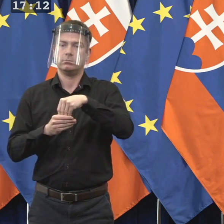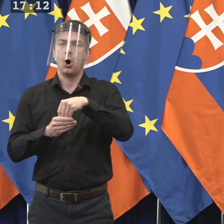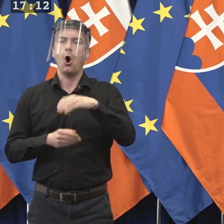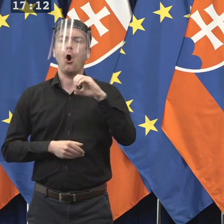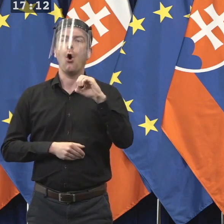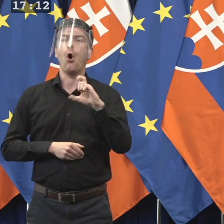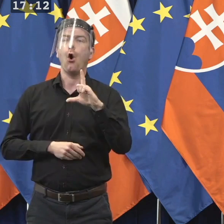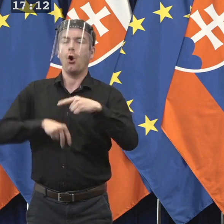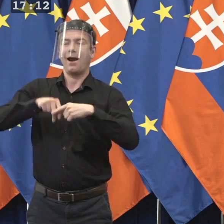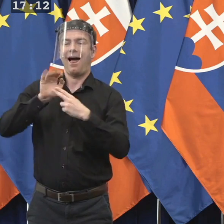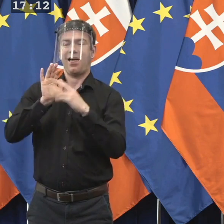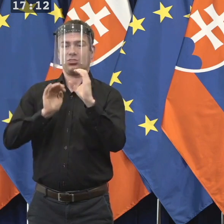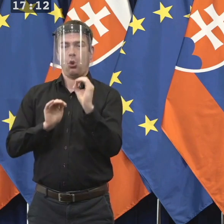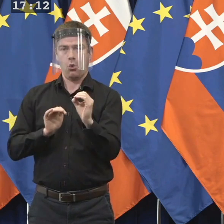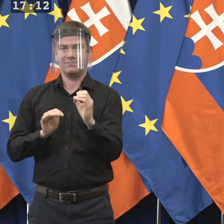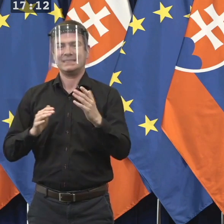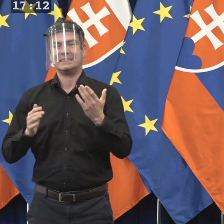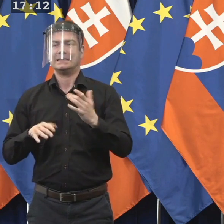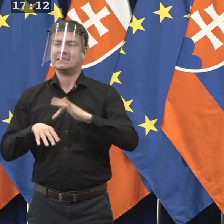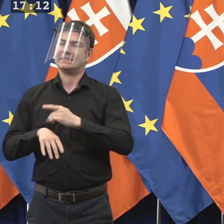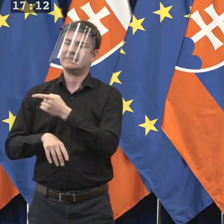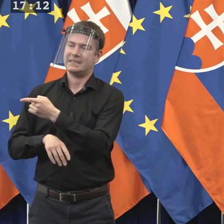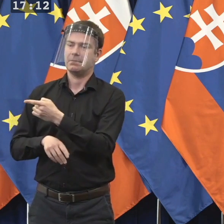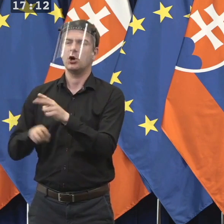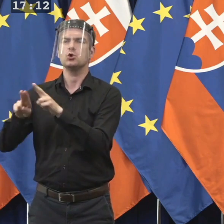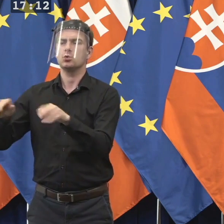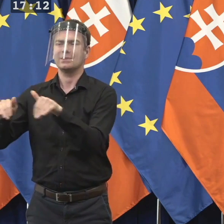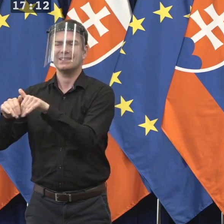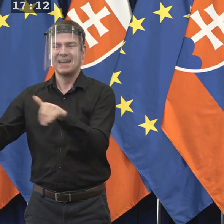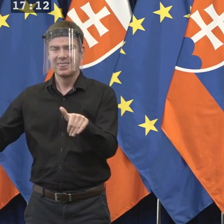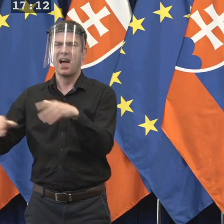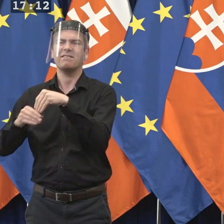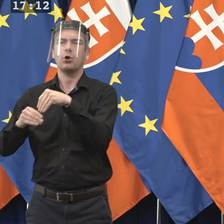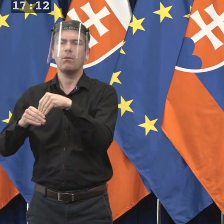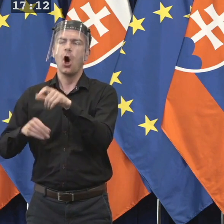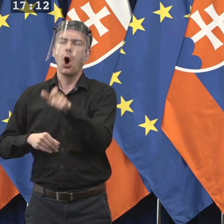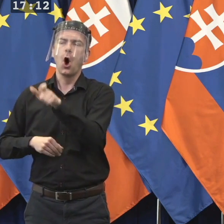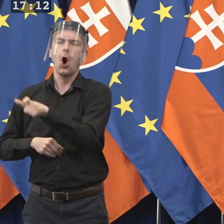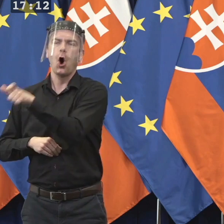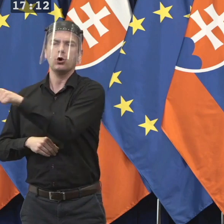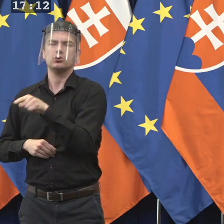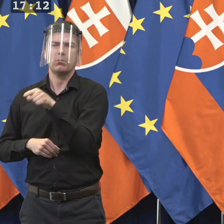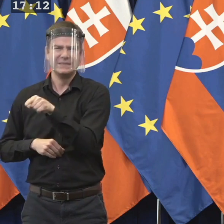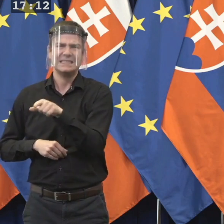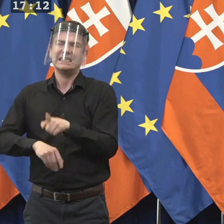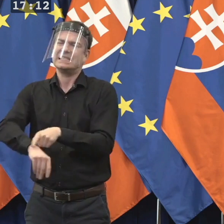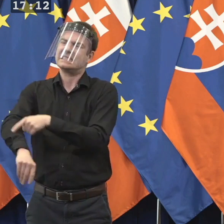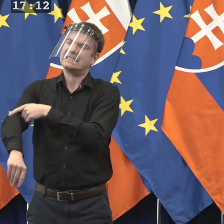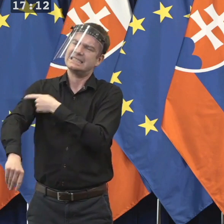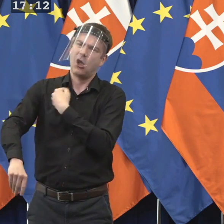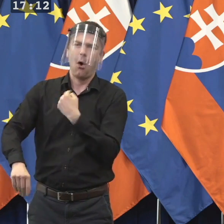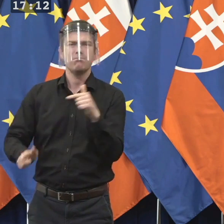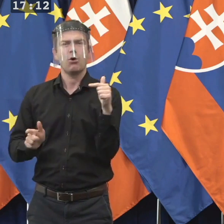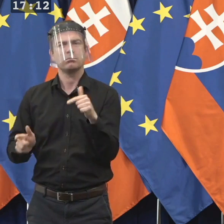v prípade, sú členmi súdnej rady aj ľudia, ktorí dlhé roky držali chrbát